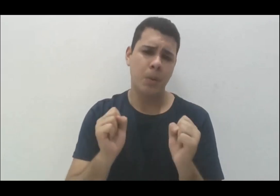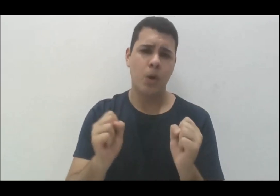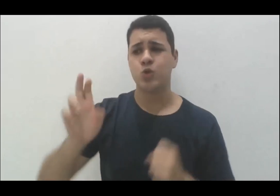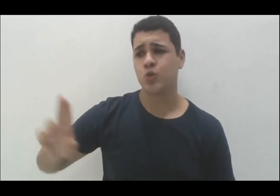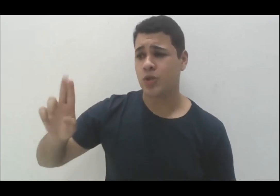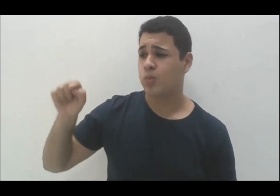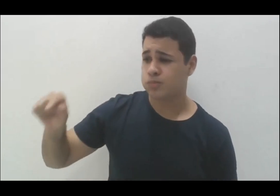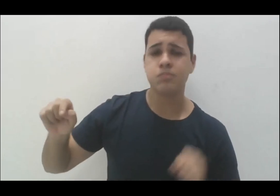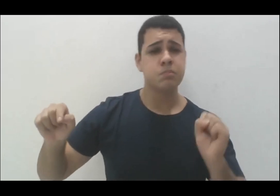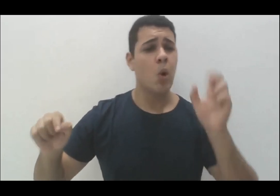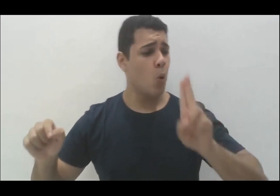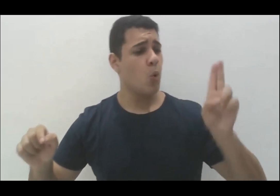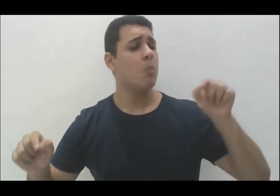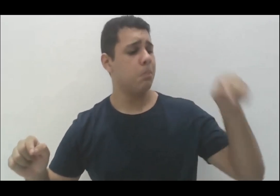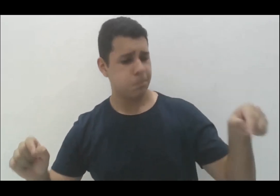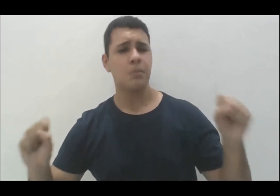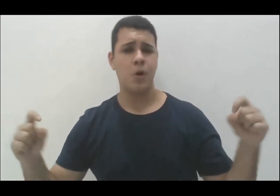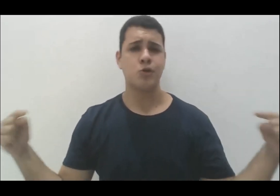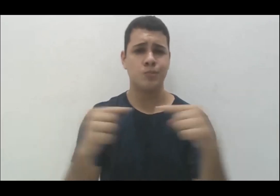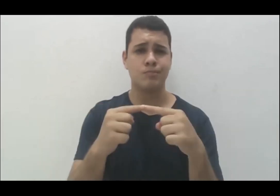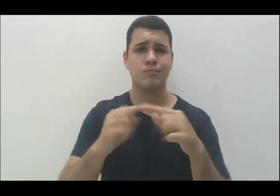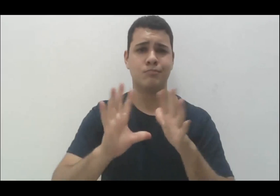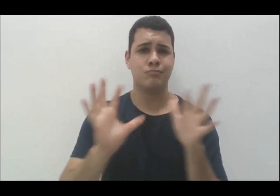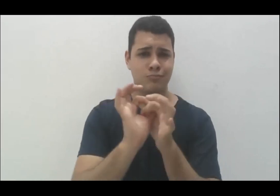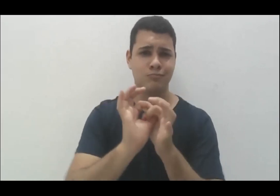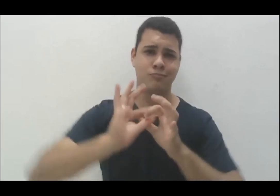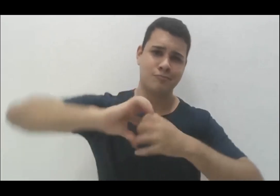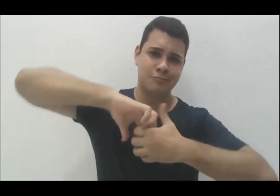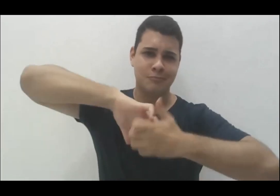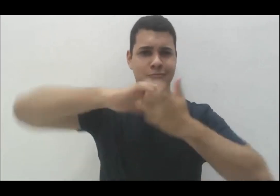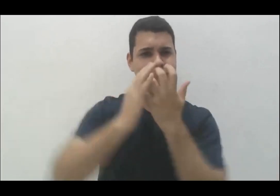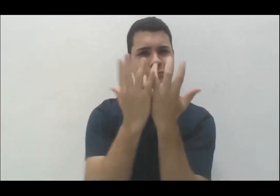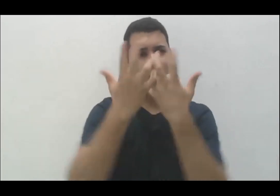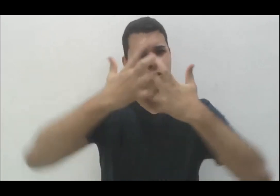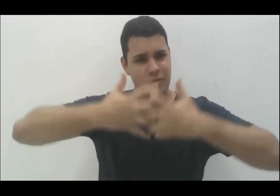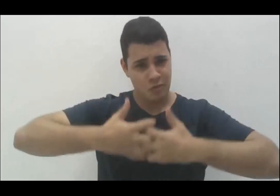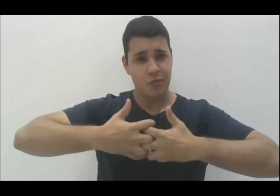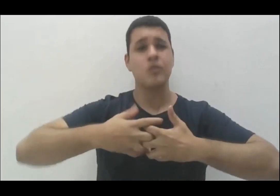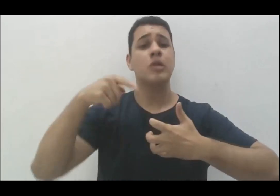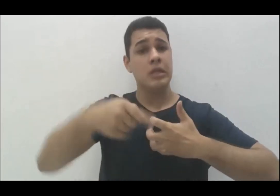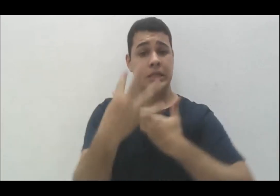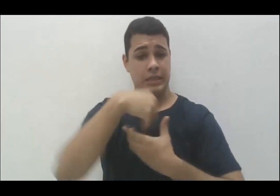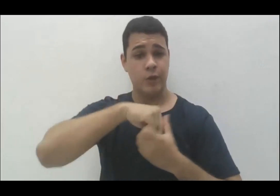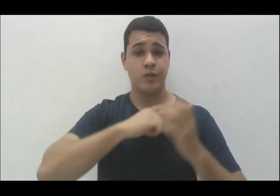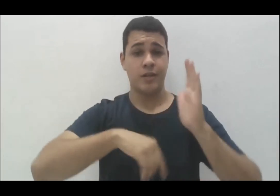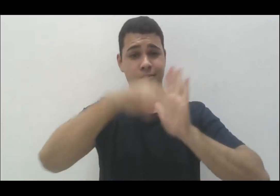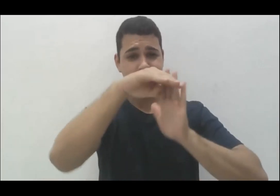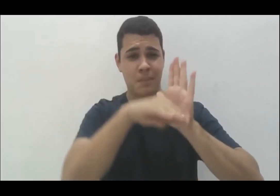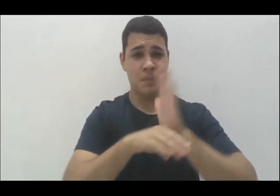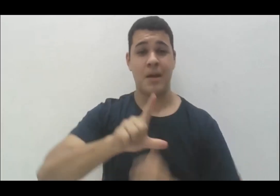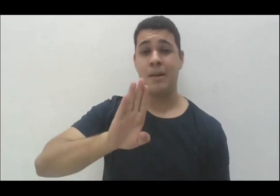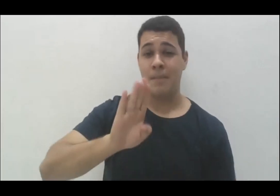porque passam justamente por esses conceitos colocados pela LBI, e aí eu tomo sempre